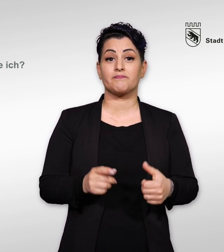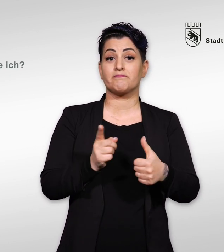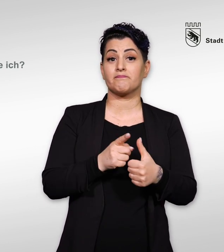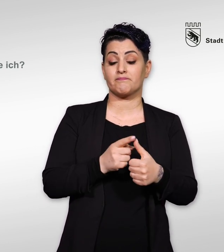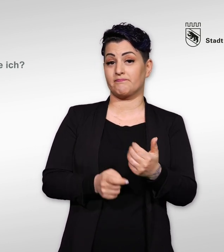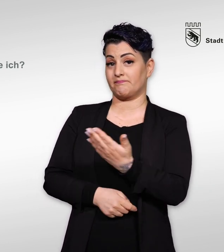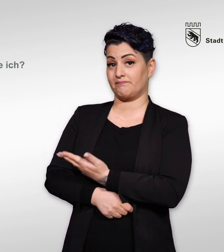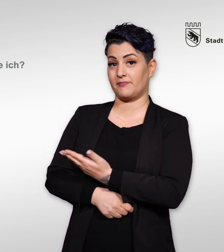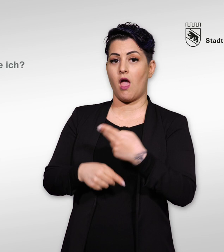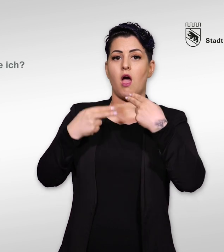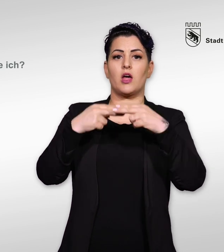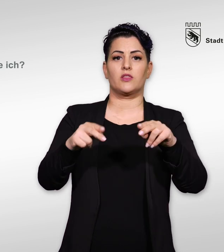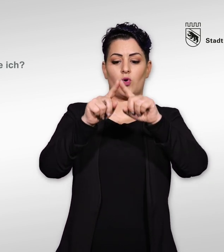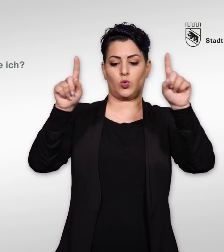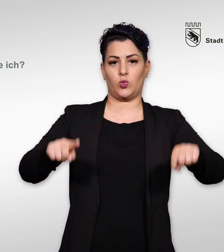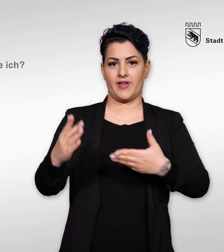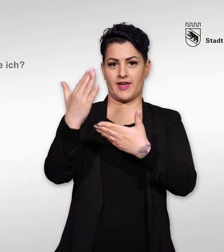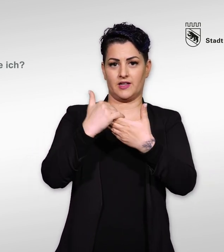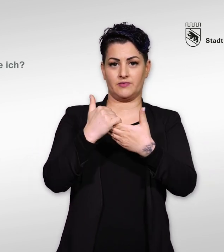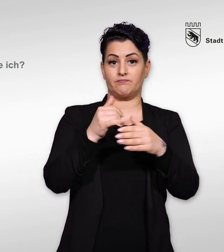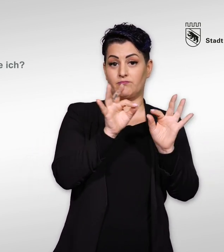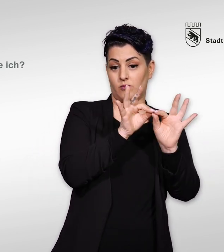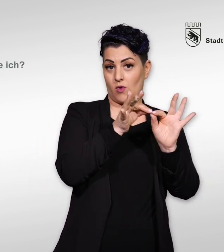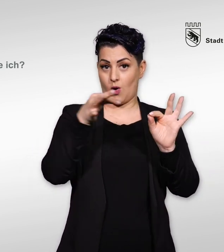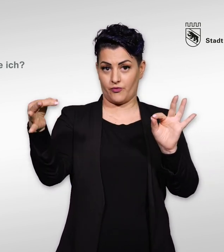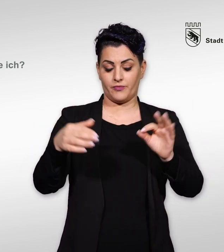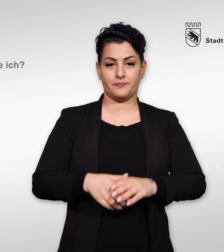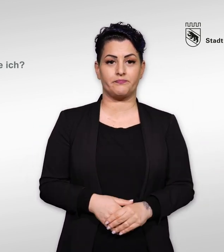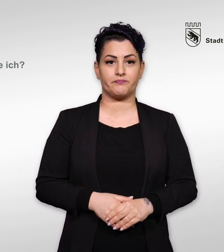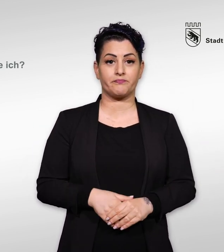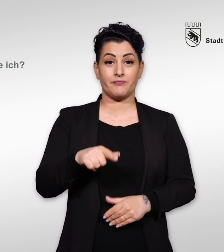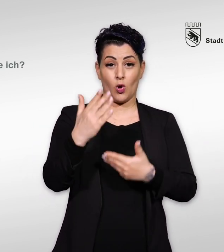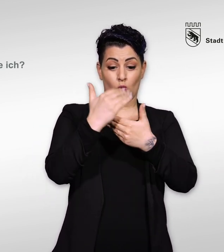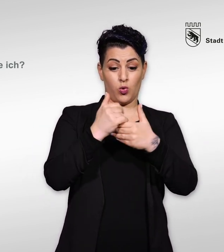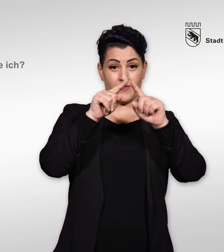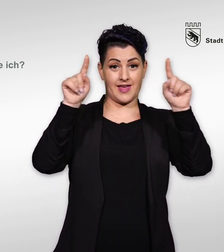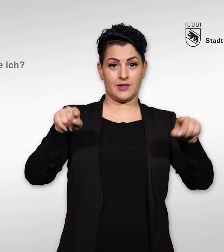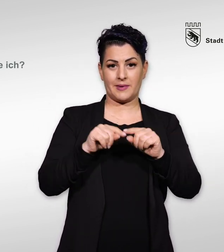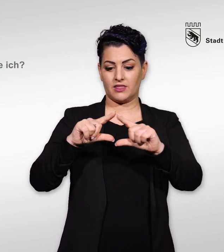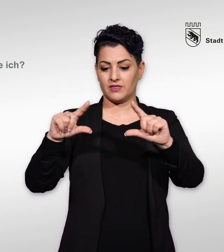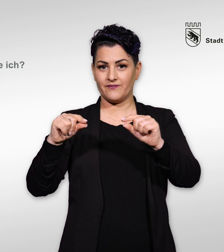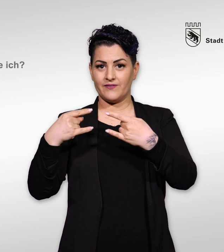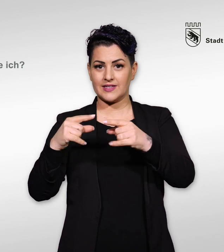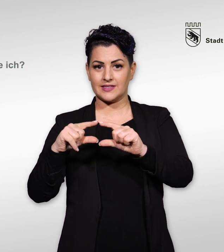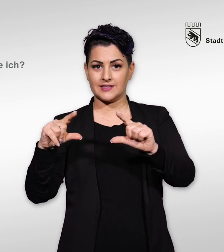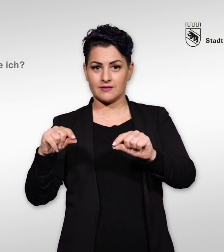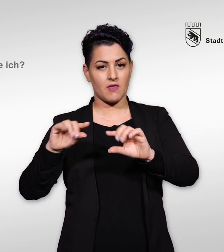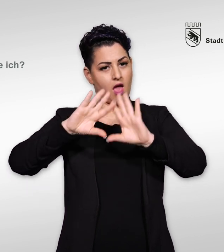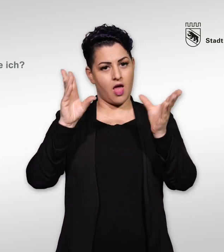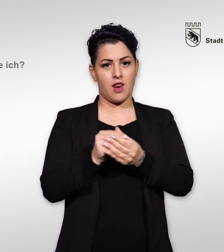Antwortkuvert öffnen Das Kuvert mit dem Fenster, in dem Sie die Unterlagen erhalten haben, ist gleichzeitig